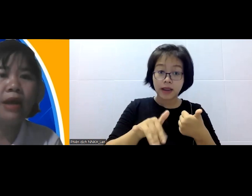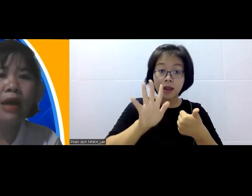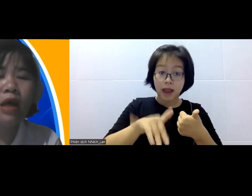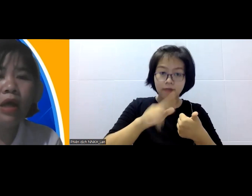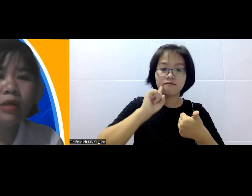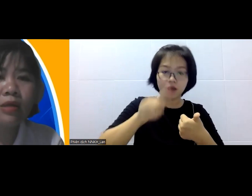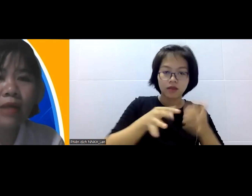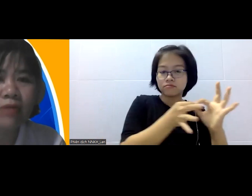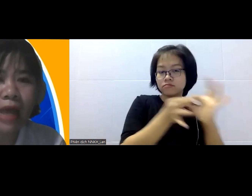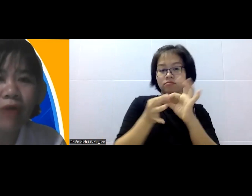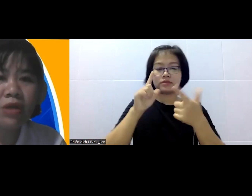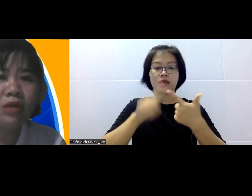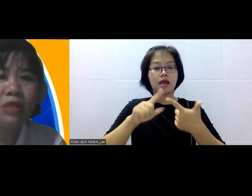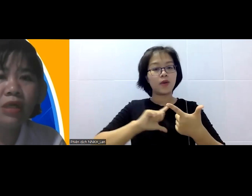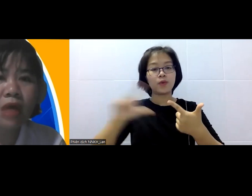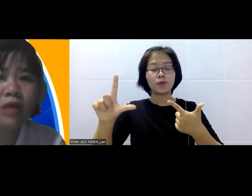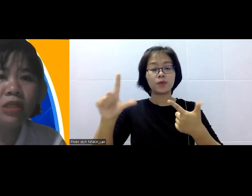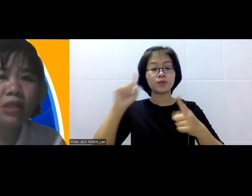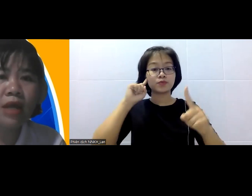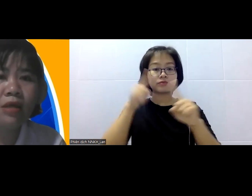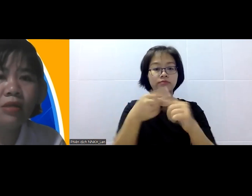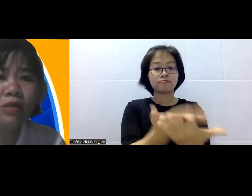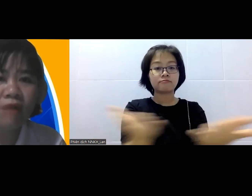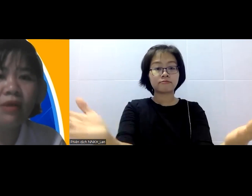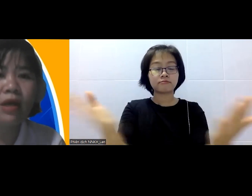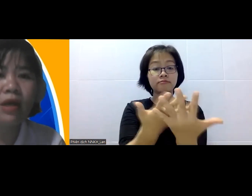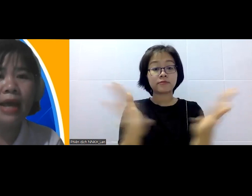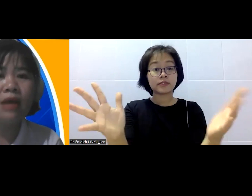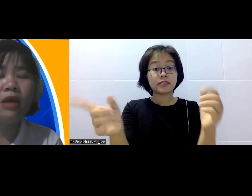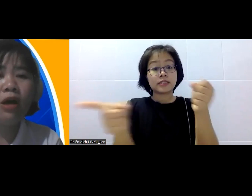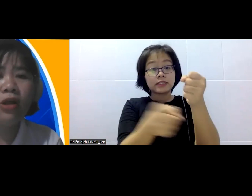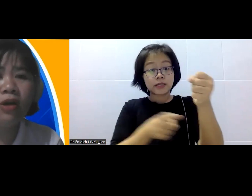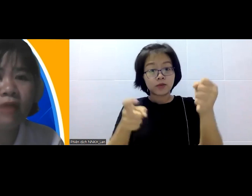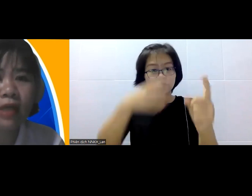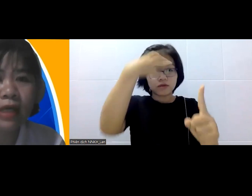Hãy subscribe Để lỡ những video hấp dẫn